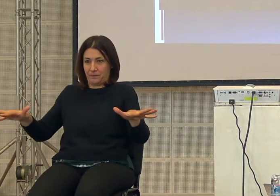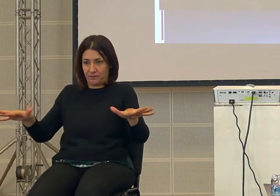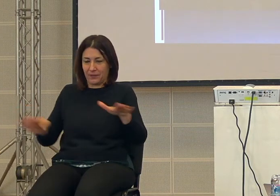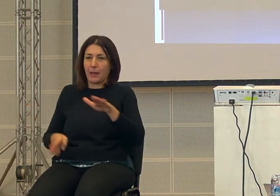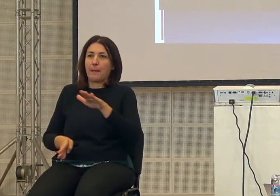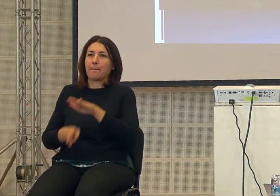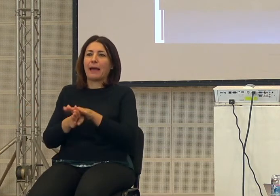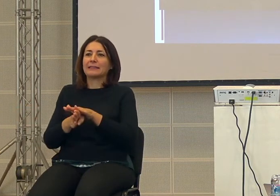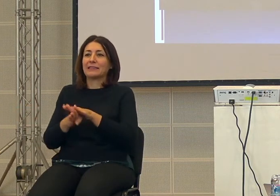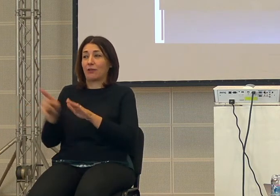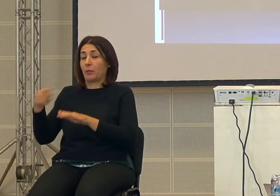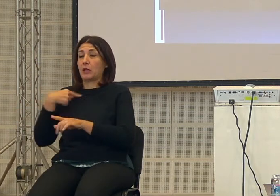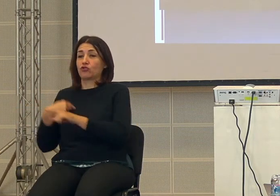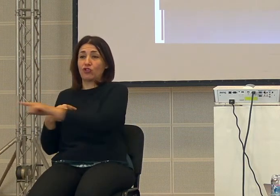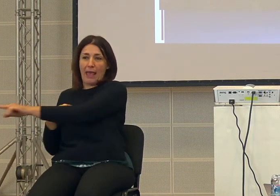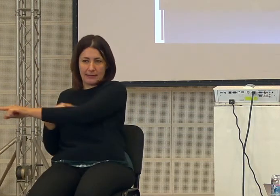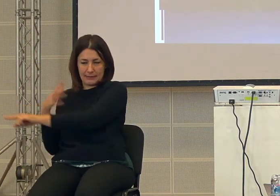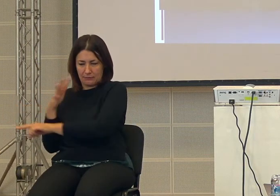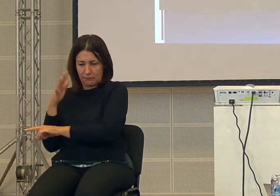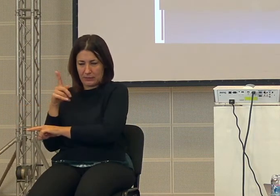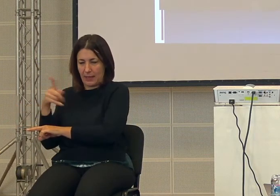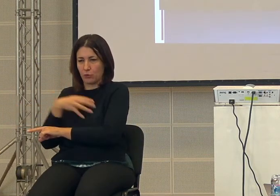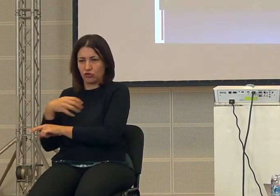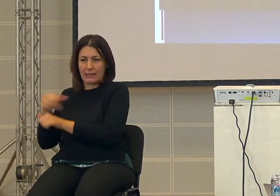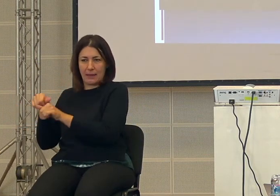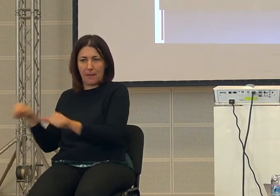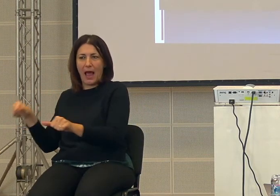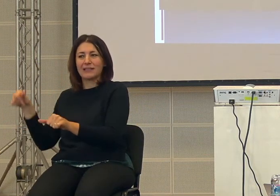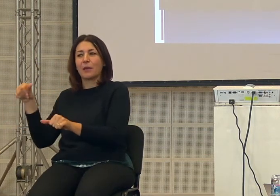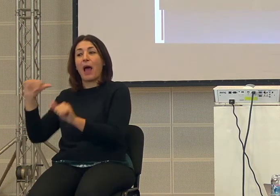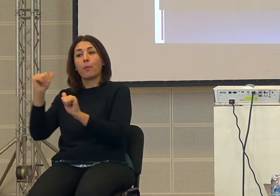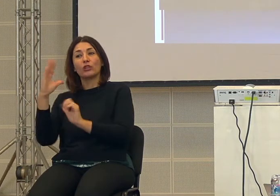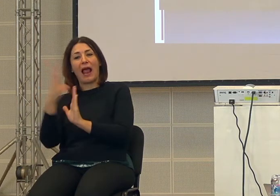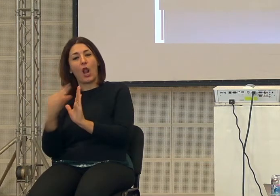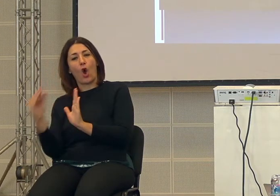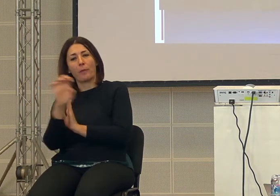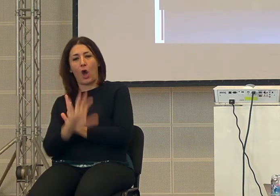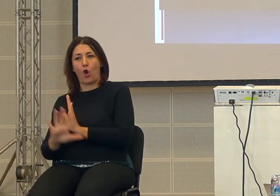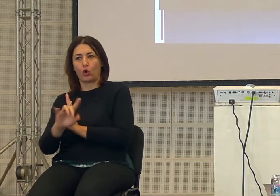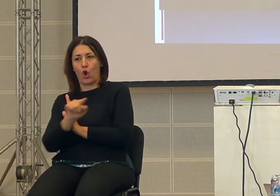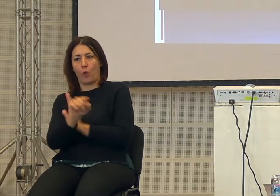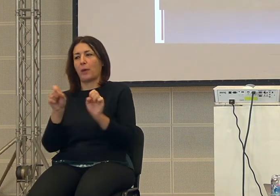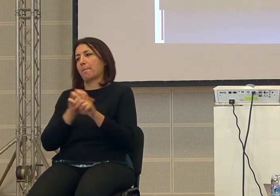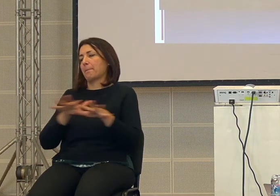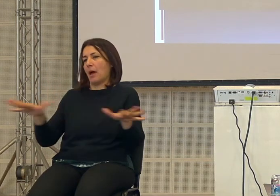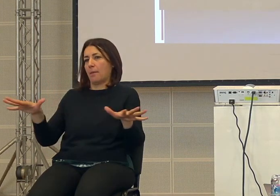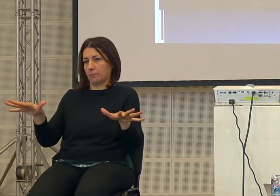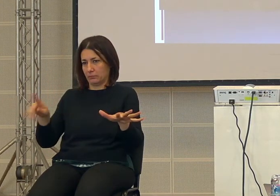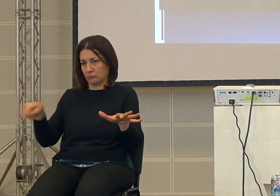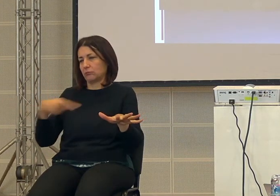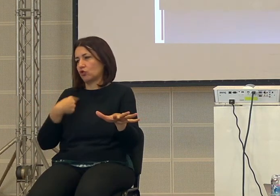non parliamo della Cina ma tutte sono basate sulla scienza quindi il modello nato in Europa viene poi espanso